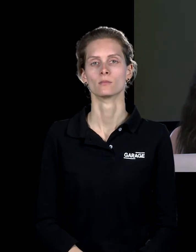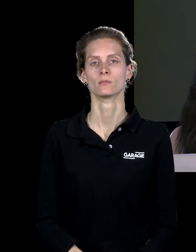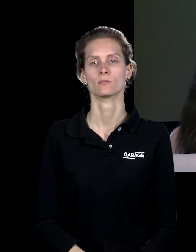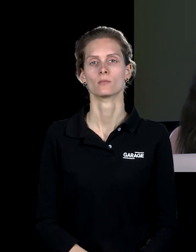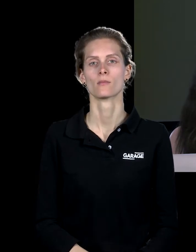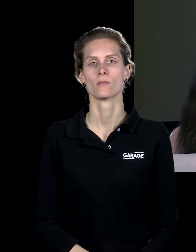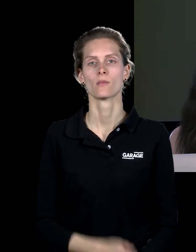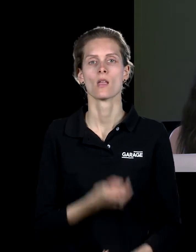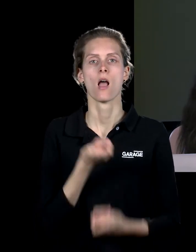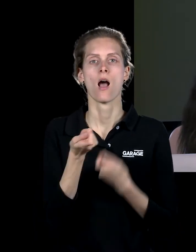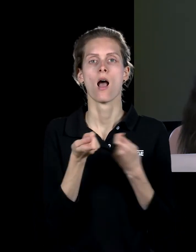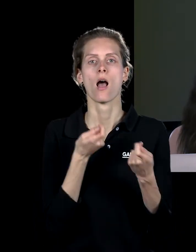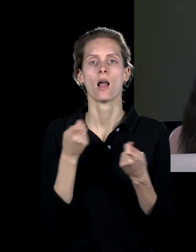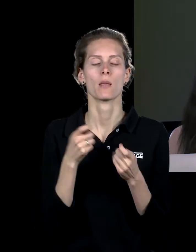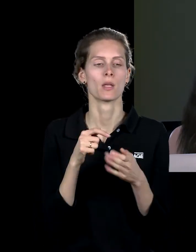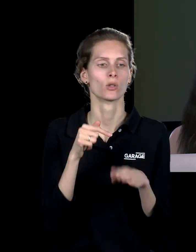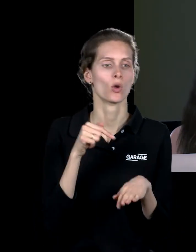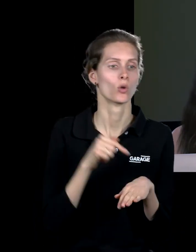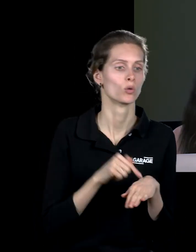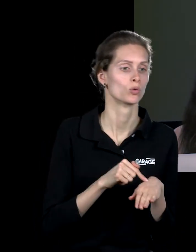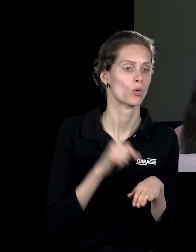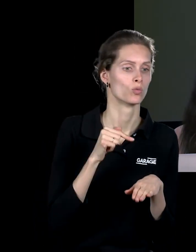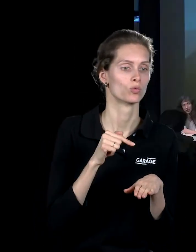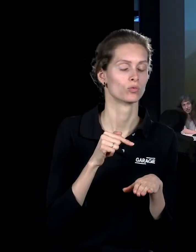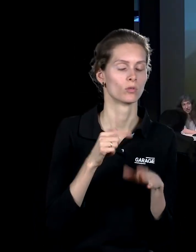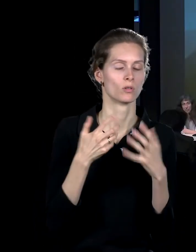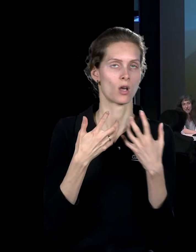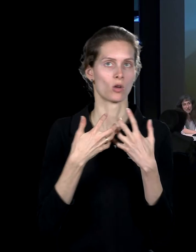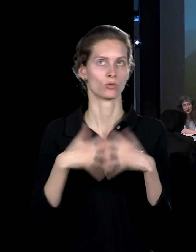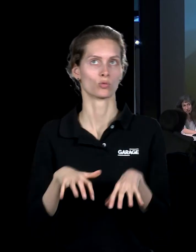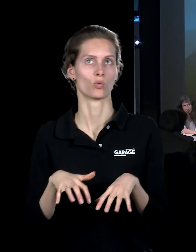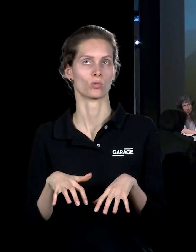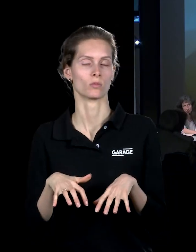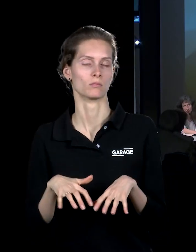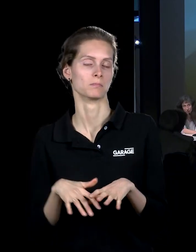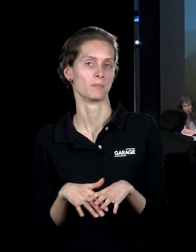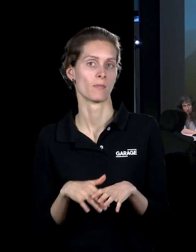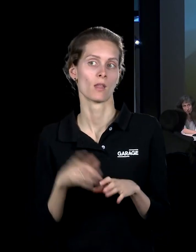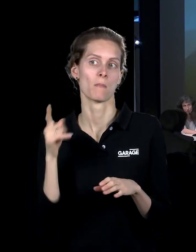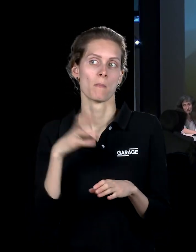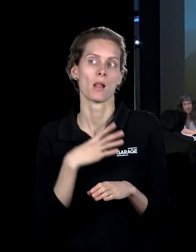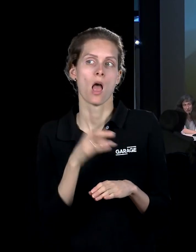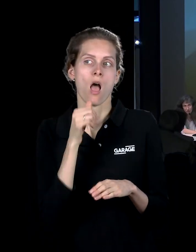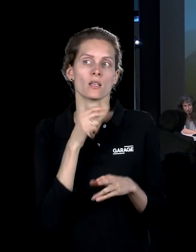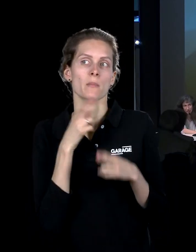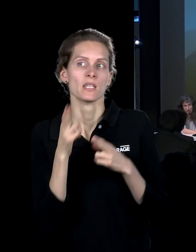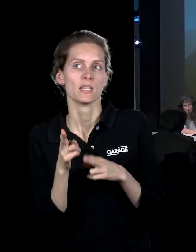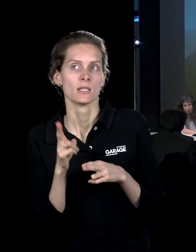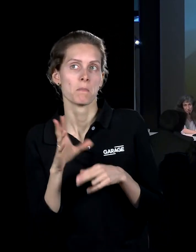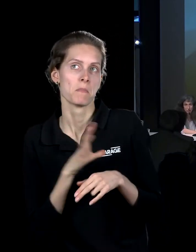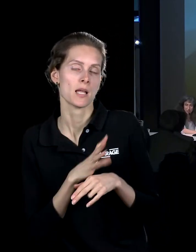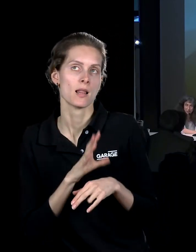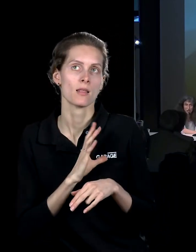Какой элемент является точкой осуществления произведения искусства. Экспедиция, которая то ли была, то ли не была. Первая